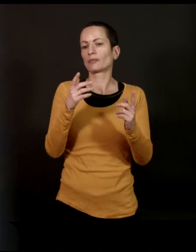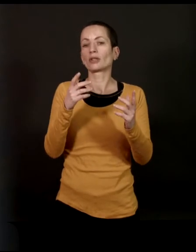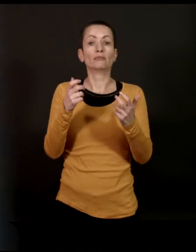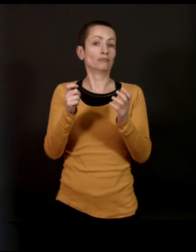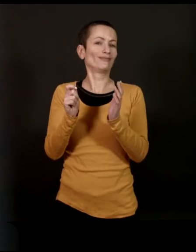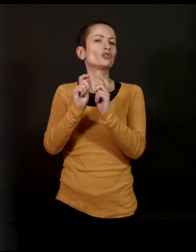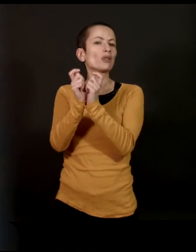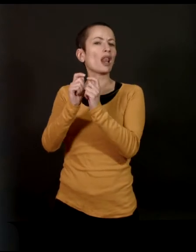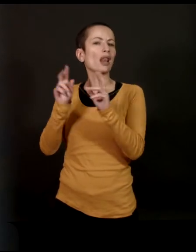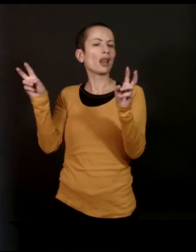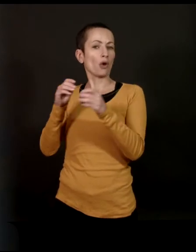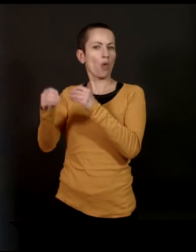où je travaille, le journal Le Monde,